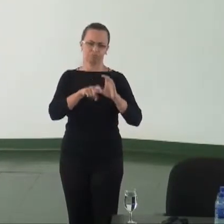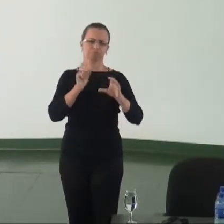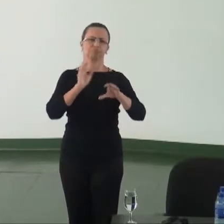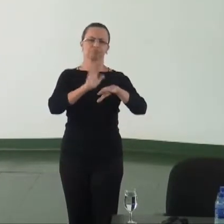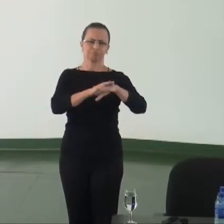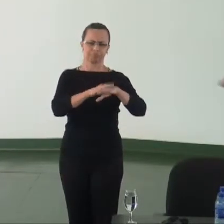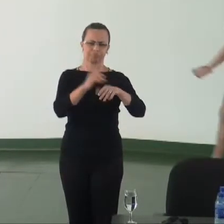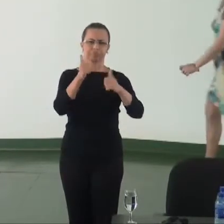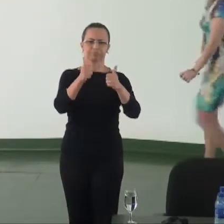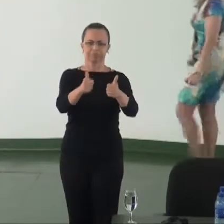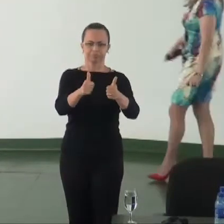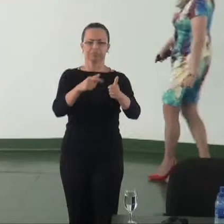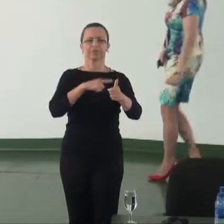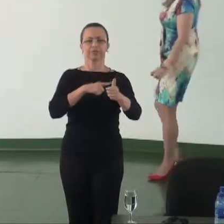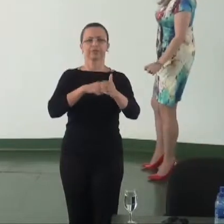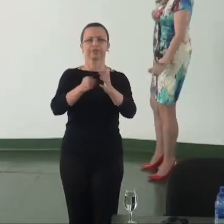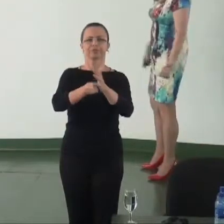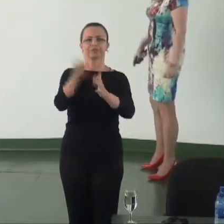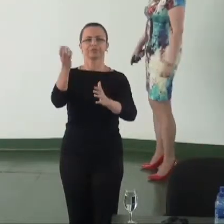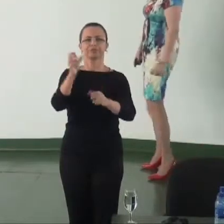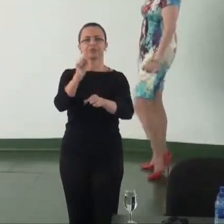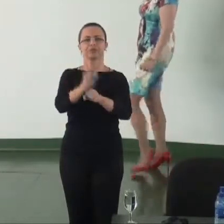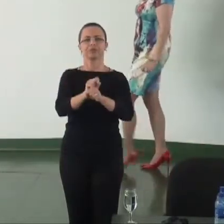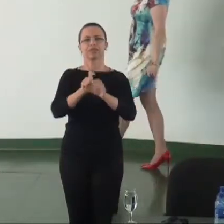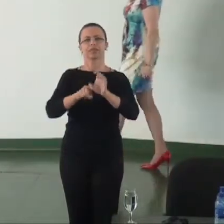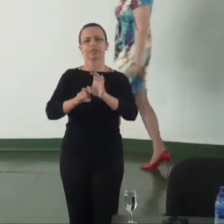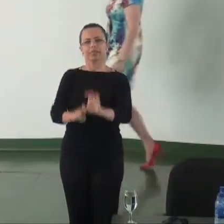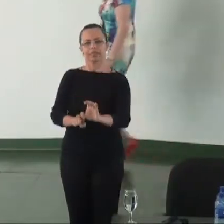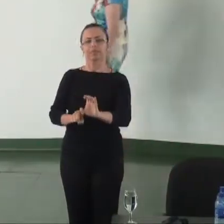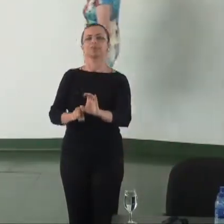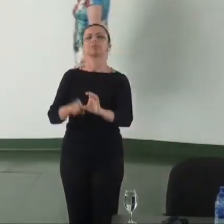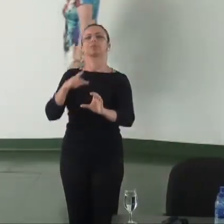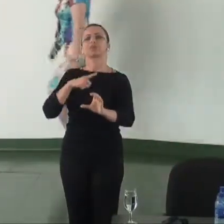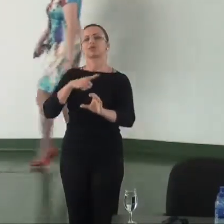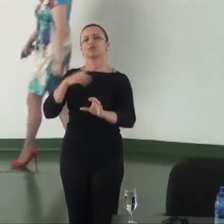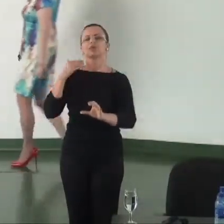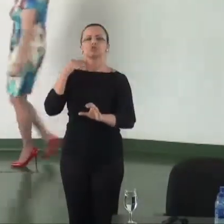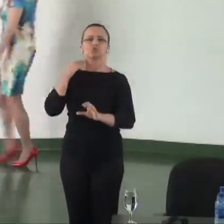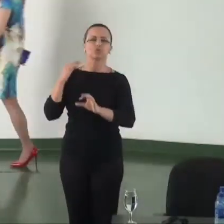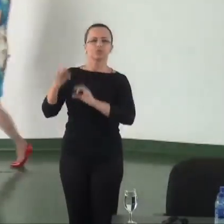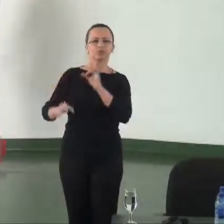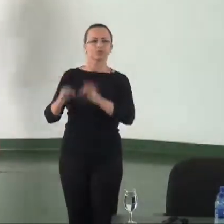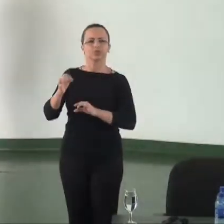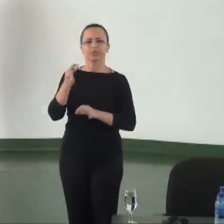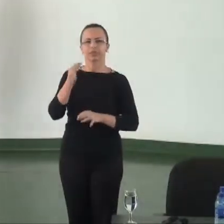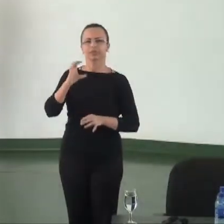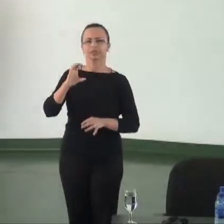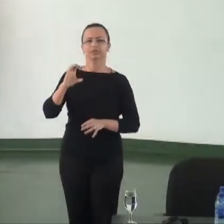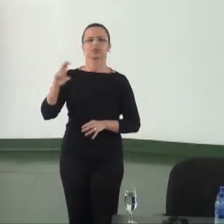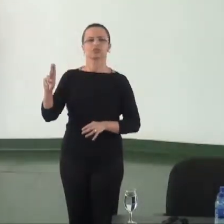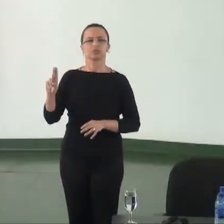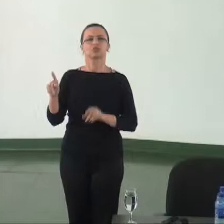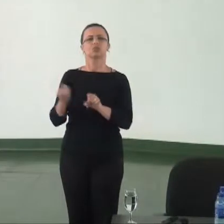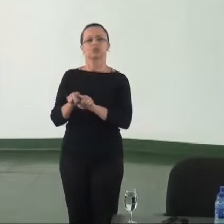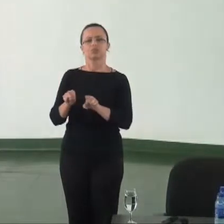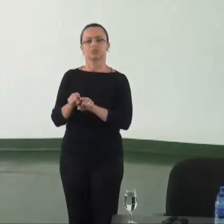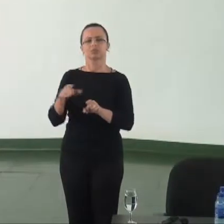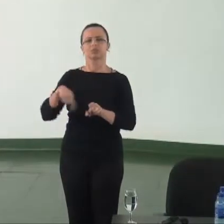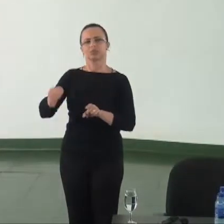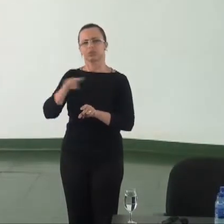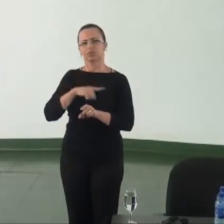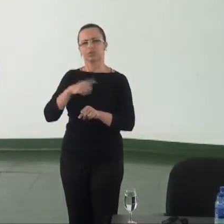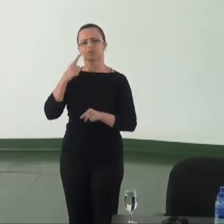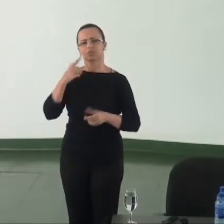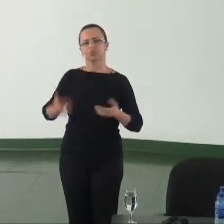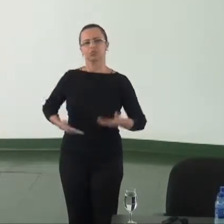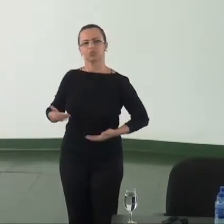mantém-se por vezes sob o julgo dos presidentes dos Tribunais de Contas no que tange a espaço físico de trabalho sessão de servidores e